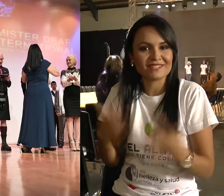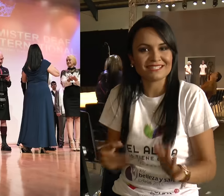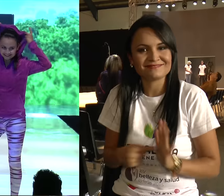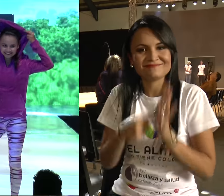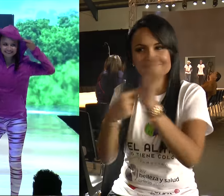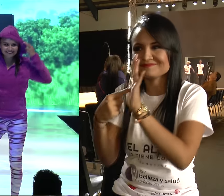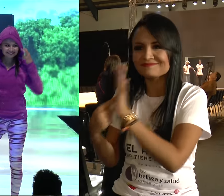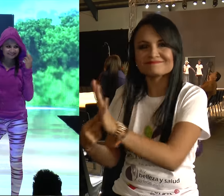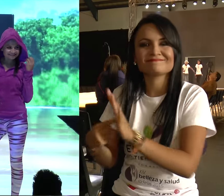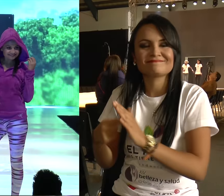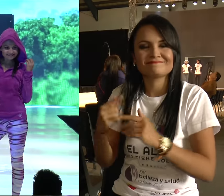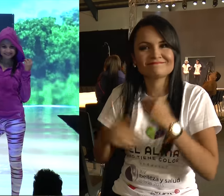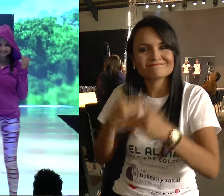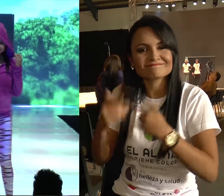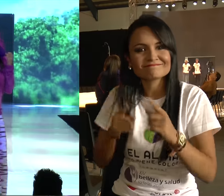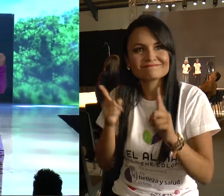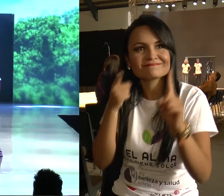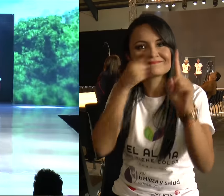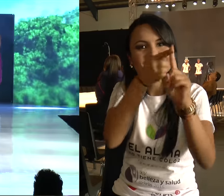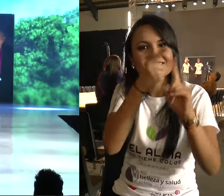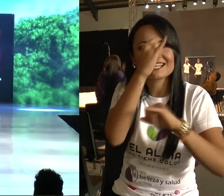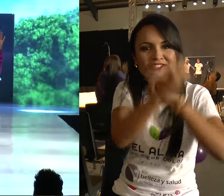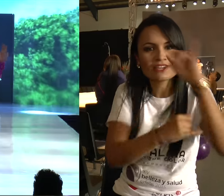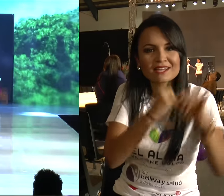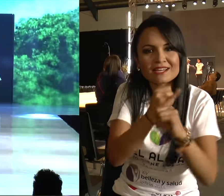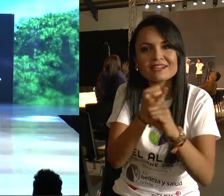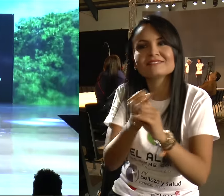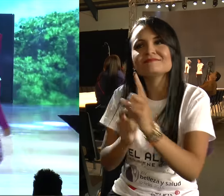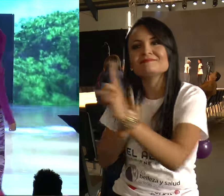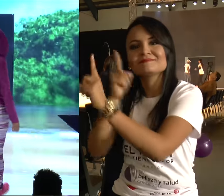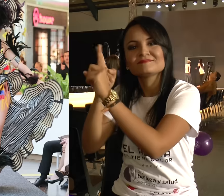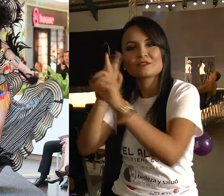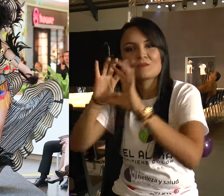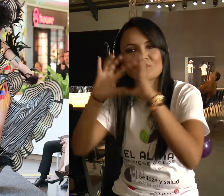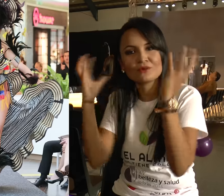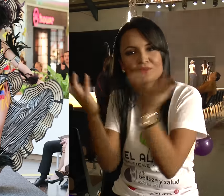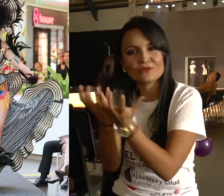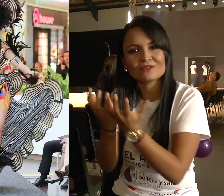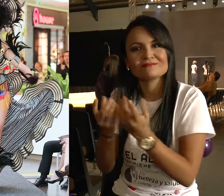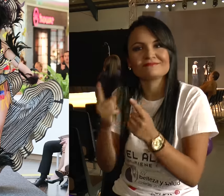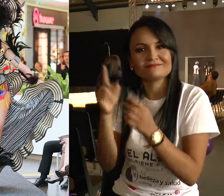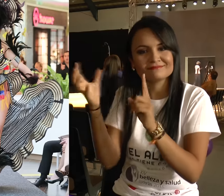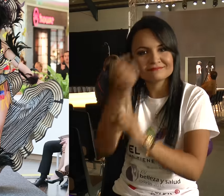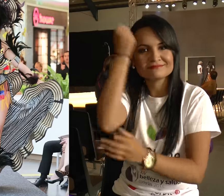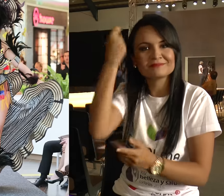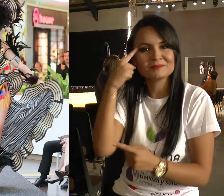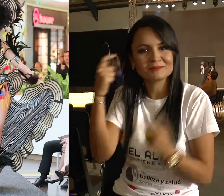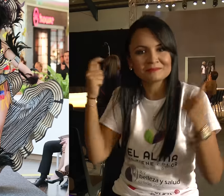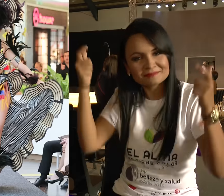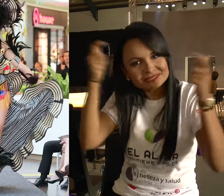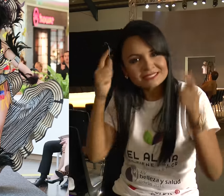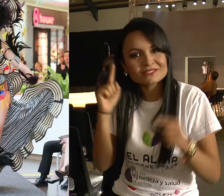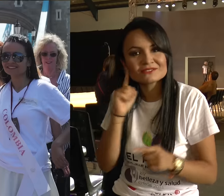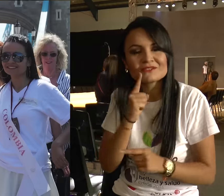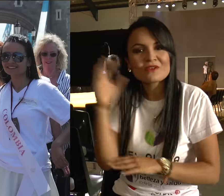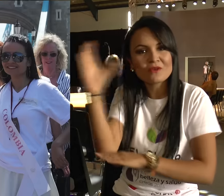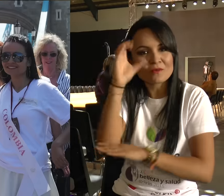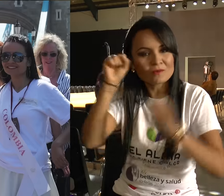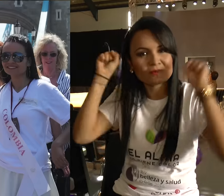certamen, he podido viajar a otros países del mundo y poder mostrarles que sí se puede. Mi sueño también en